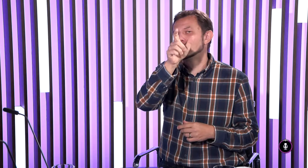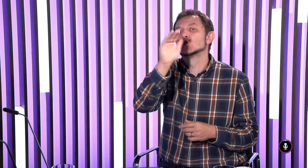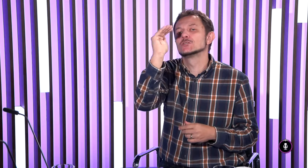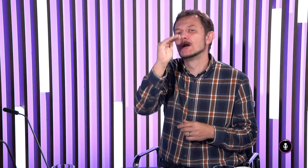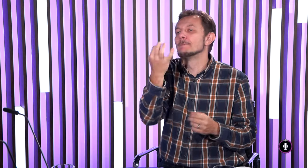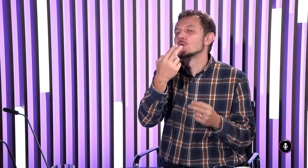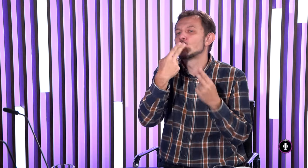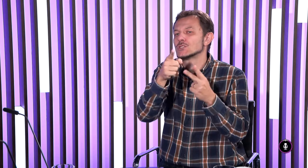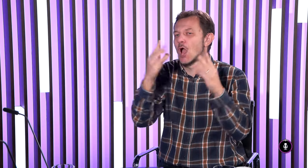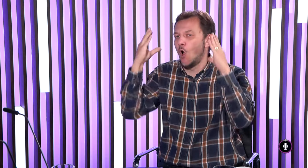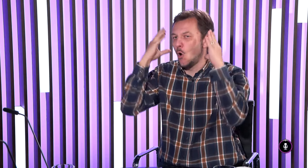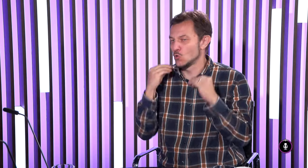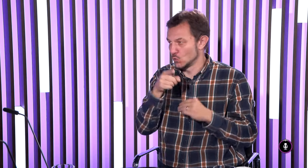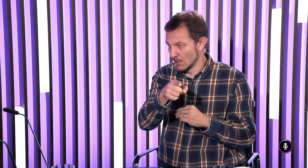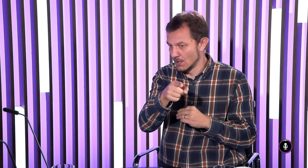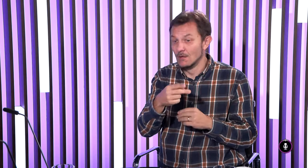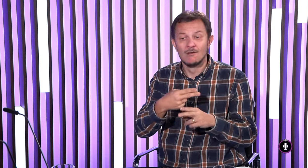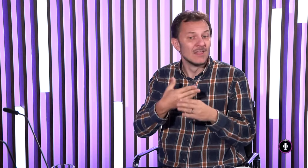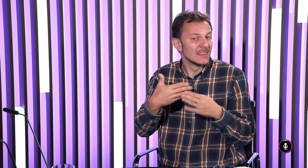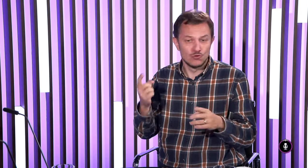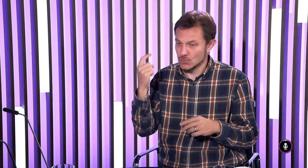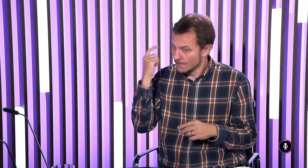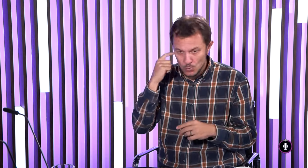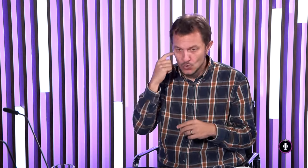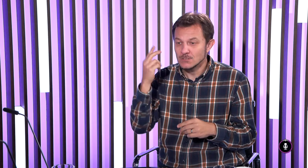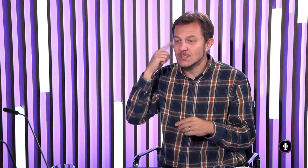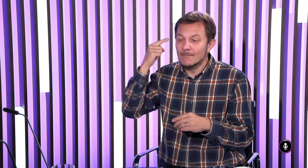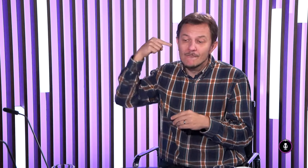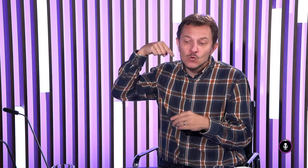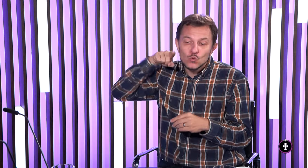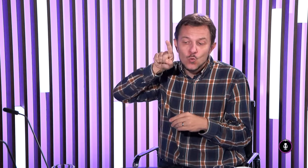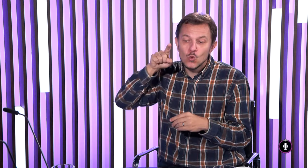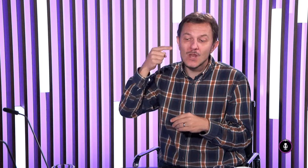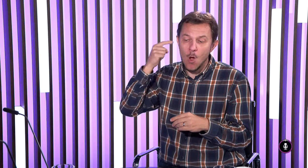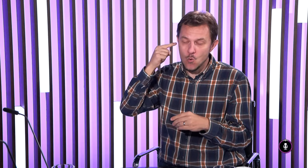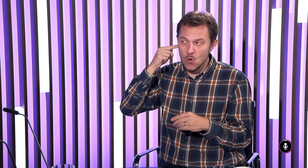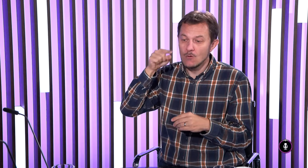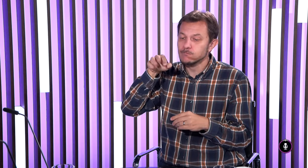Dieťa alebo aj osoba, ktorá je dospelá a je napríklad ohluchnutá a nič nepočuje.